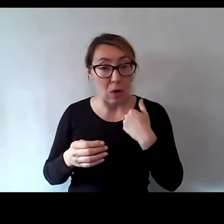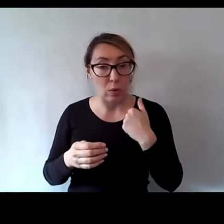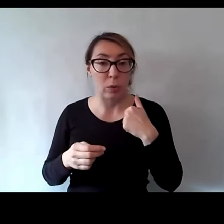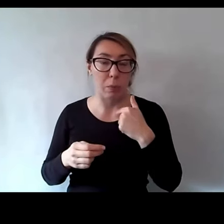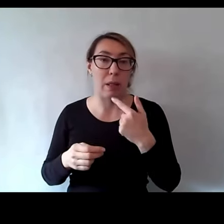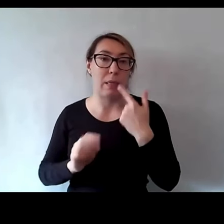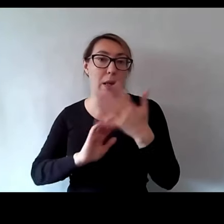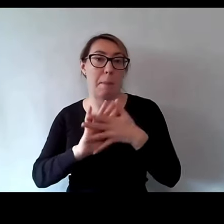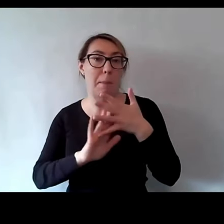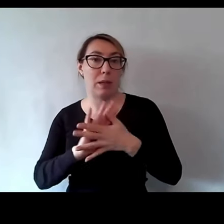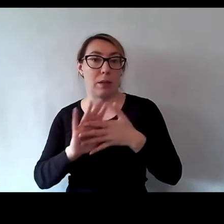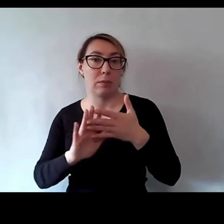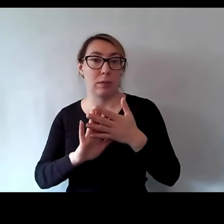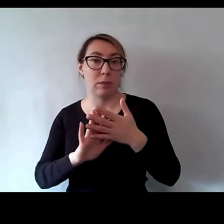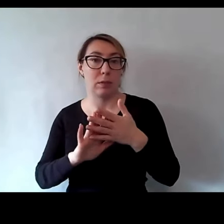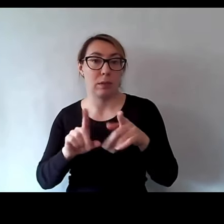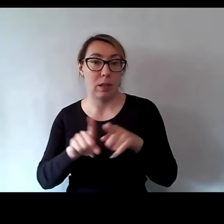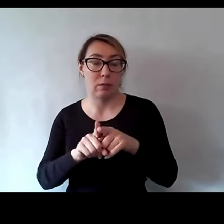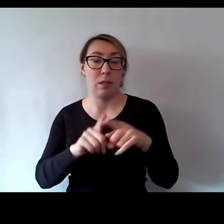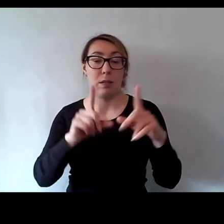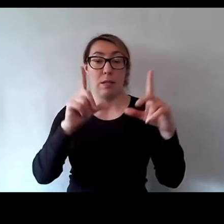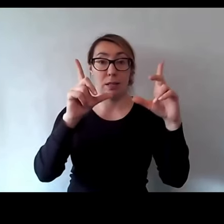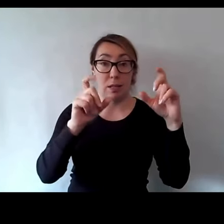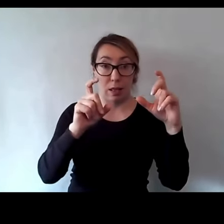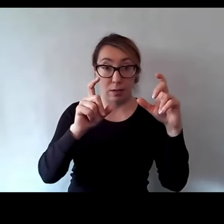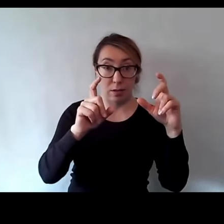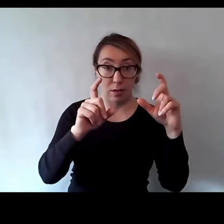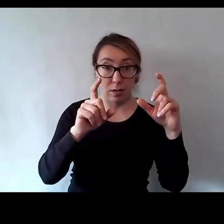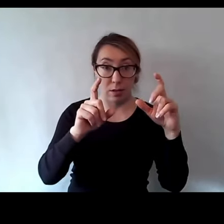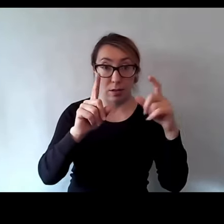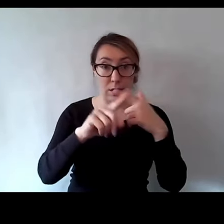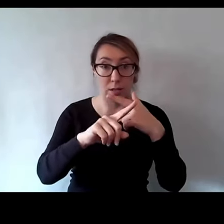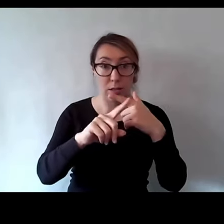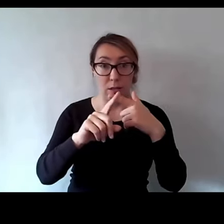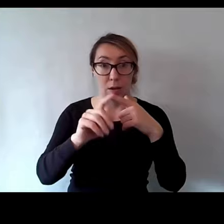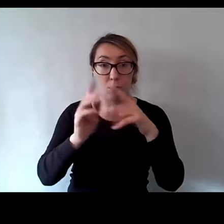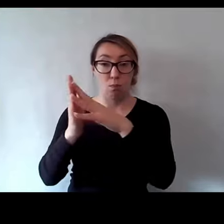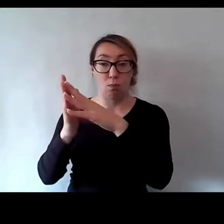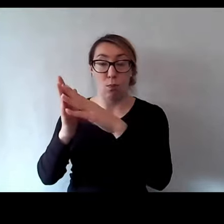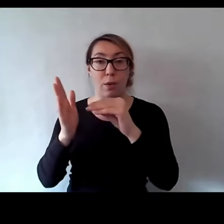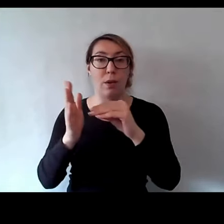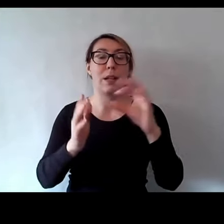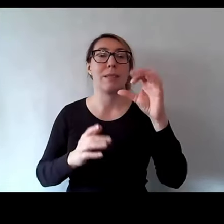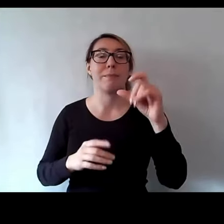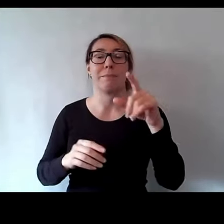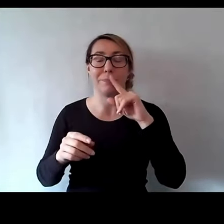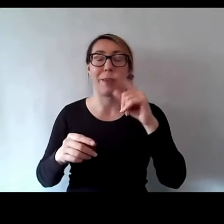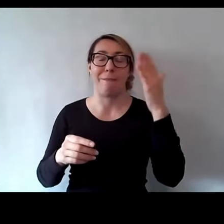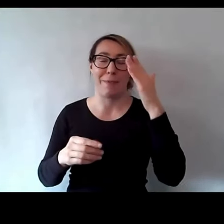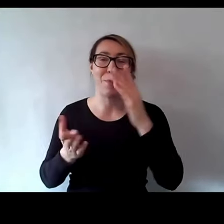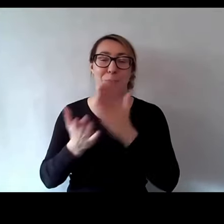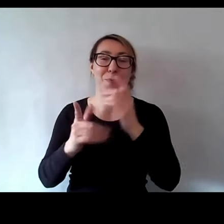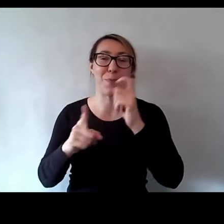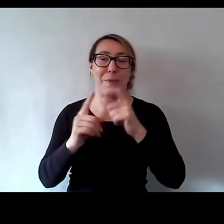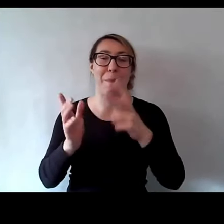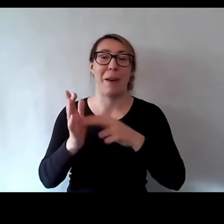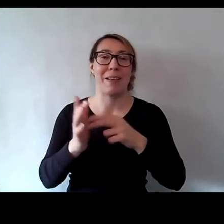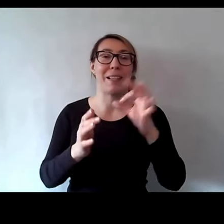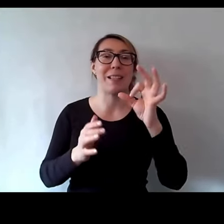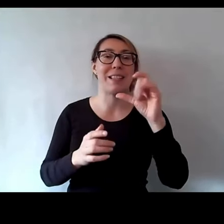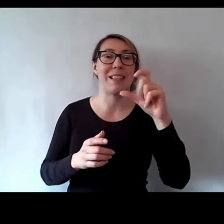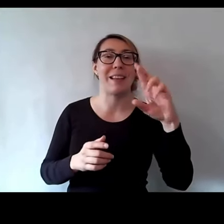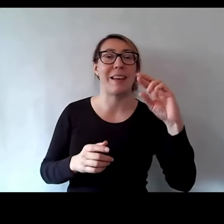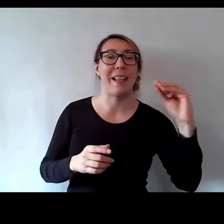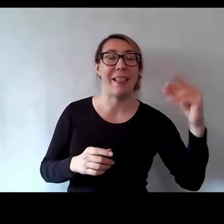ten język migowy pokazane przy pomocy zdjęć, screenów, tego słowa mi brakowało, przy pomocy screenów z filmów,